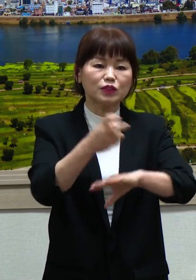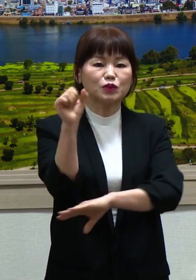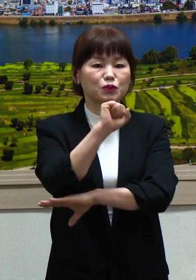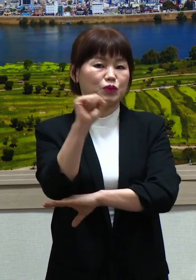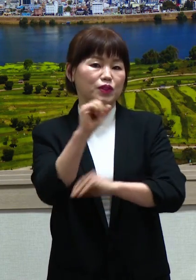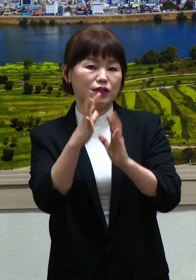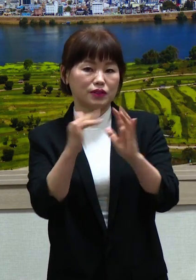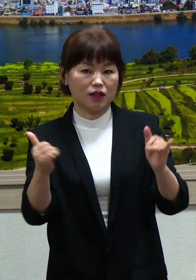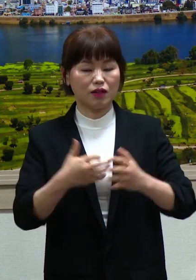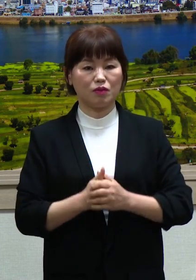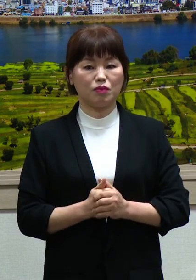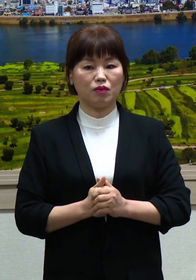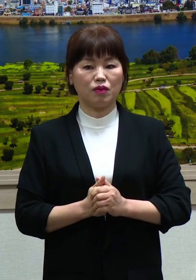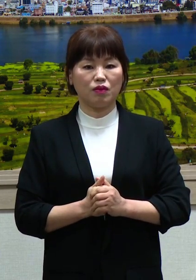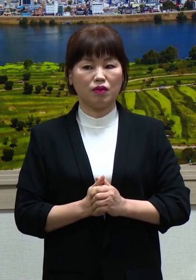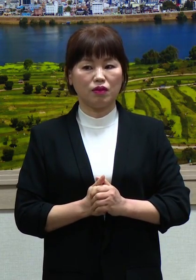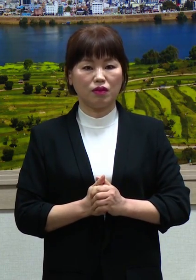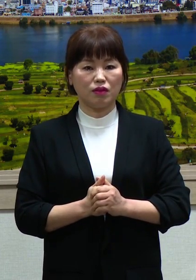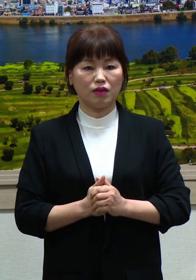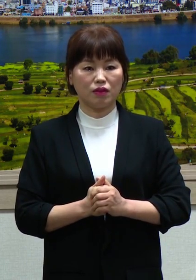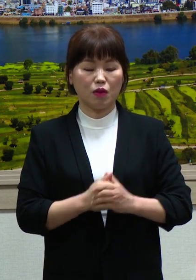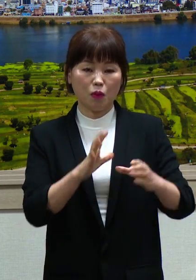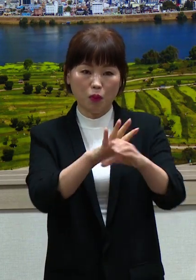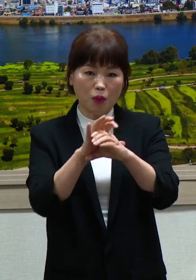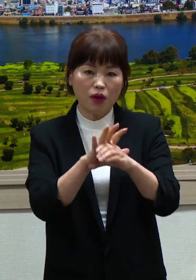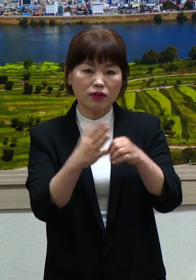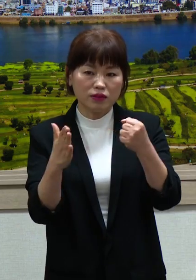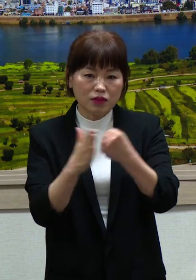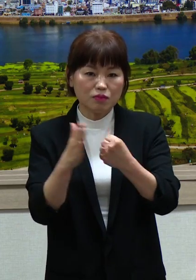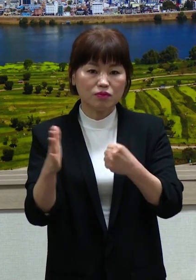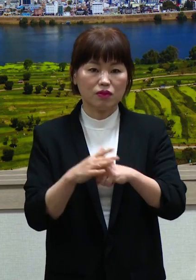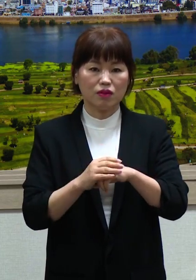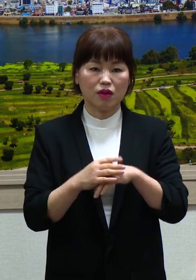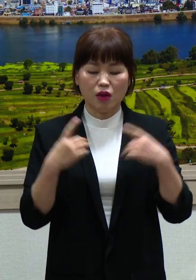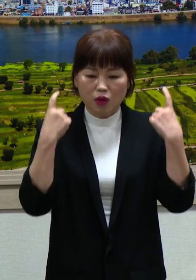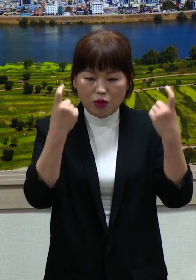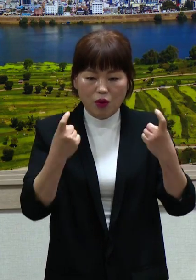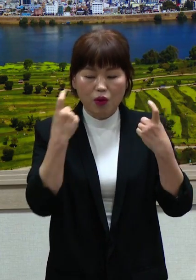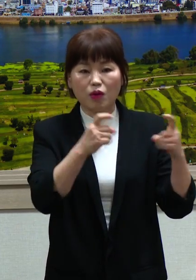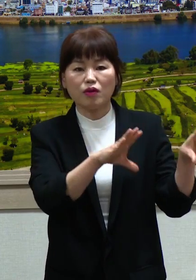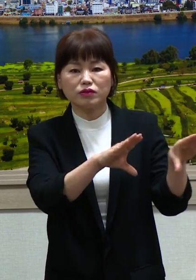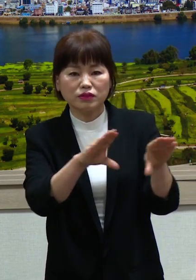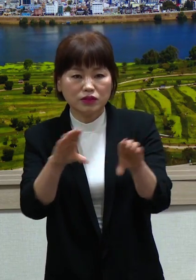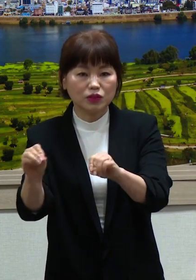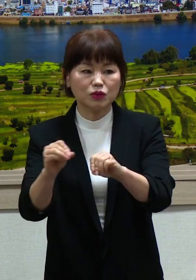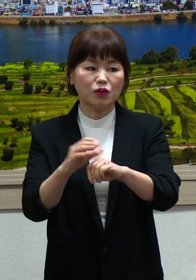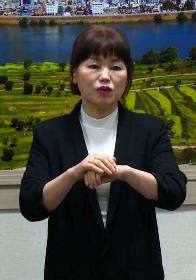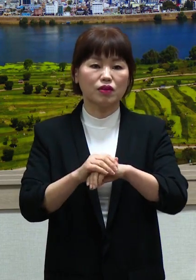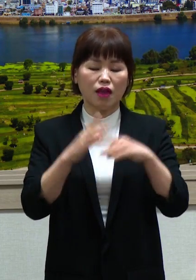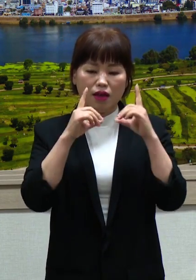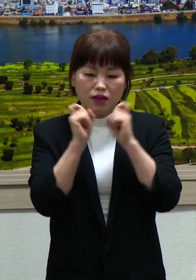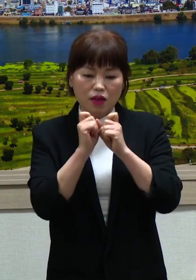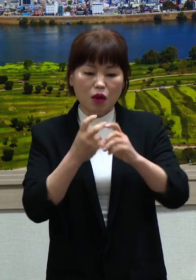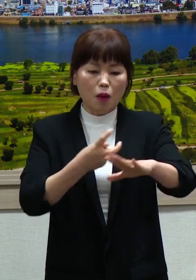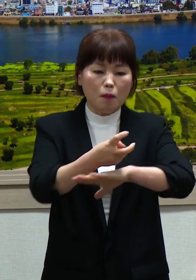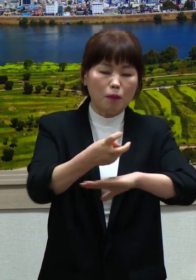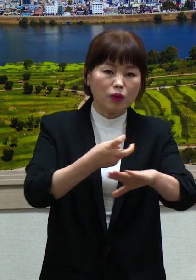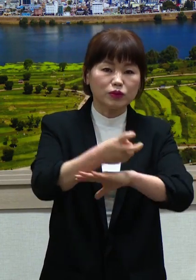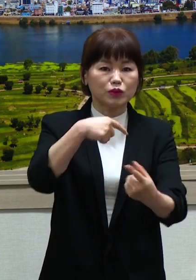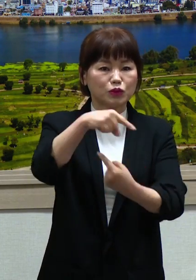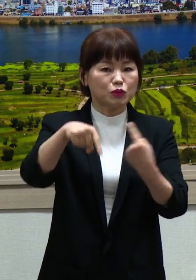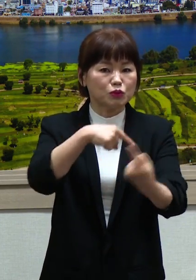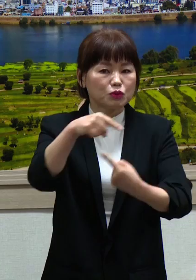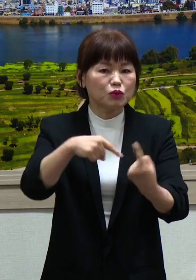전무하나 특수고용직 및 프리랜서로 고용안정자금 지급의 혜택을 받지 못하는